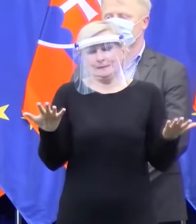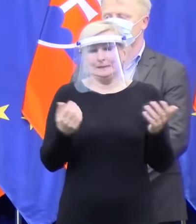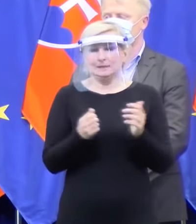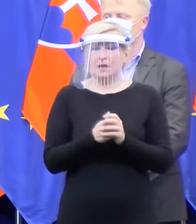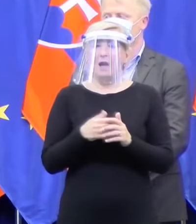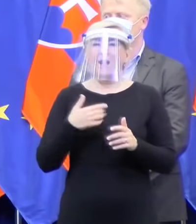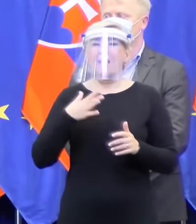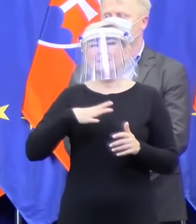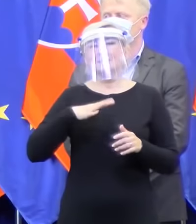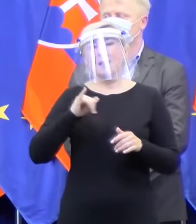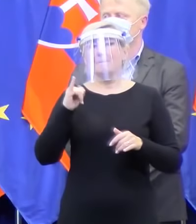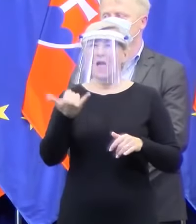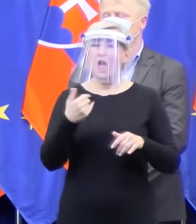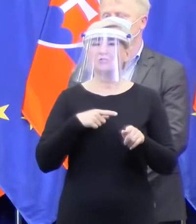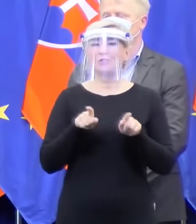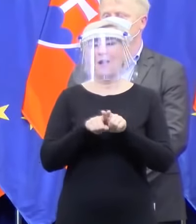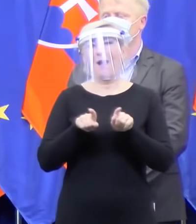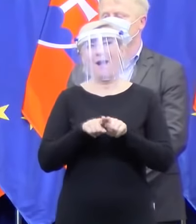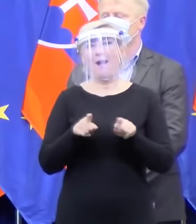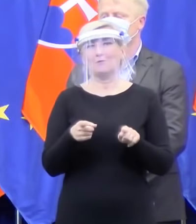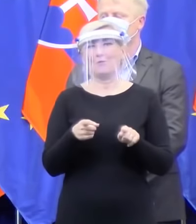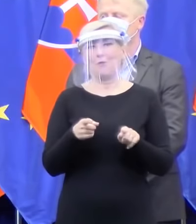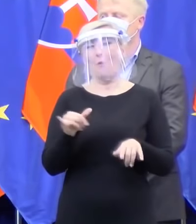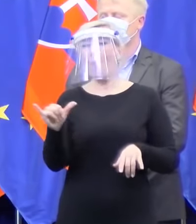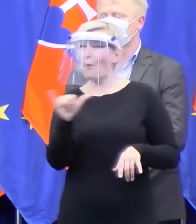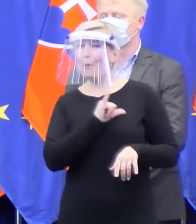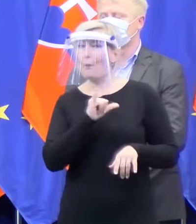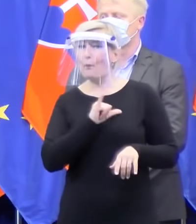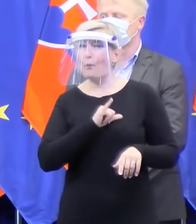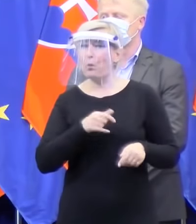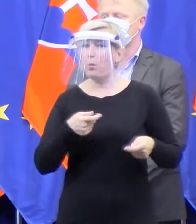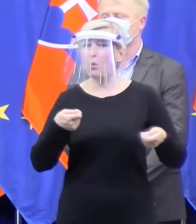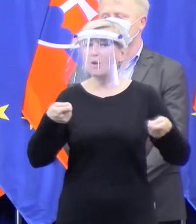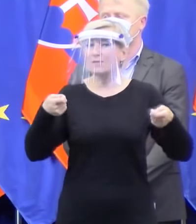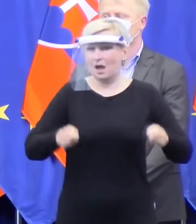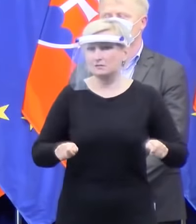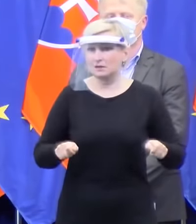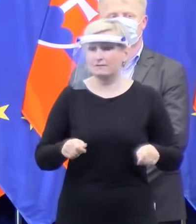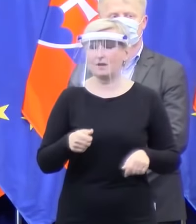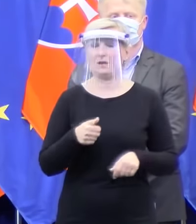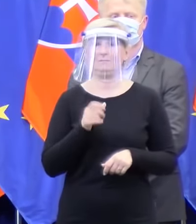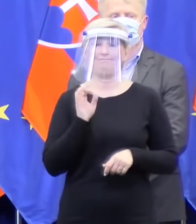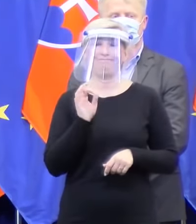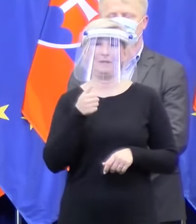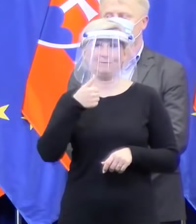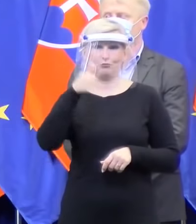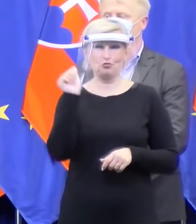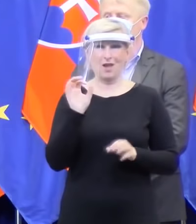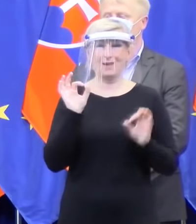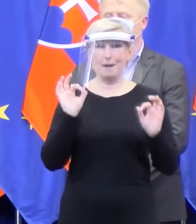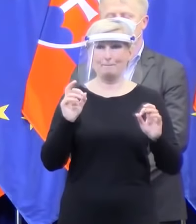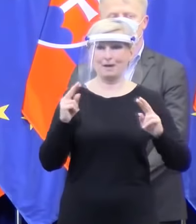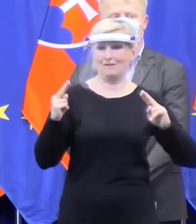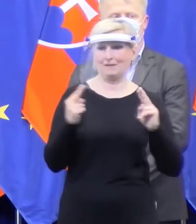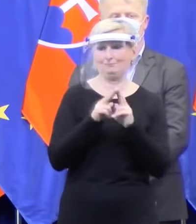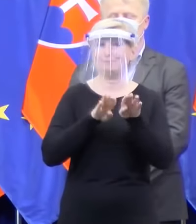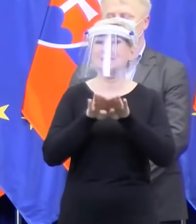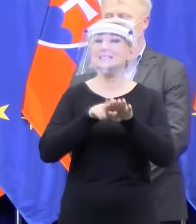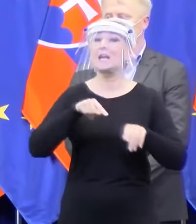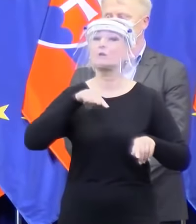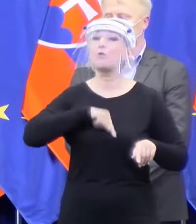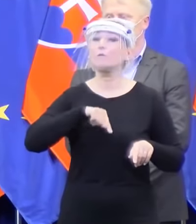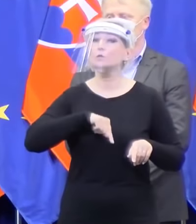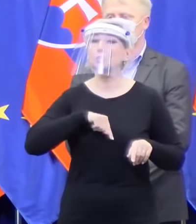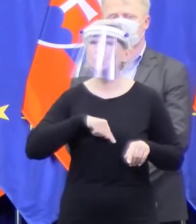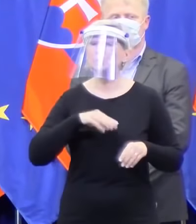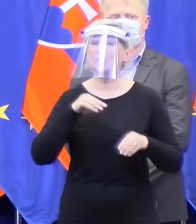možno potom ešte aj niekedy samostatne zvoval tlačovku. Včera večer som bol s pani z ministerstva vnútra. donesla takú plachtu, že